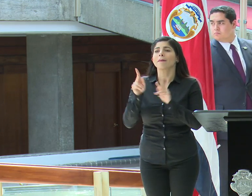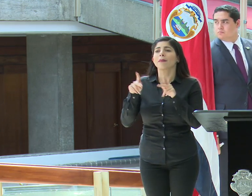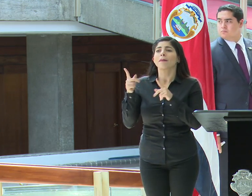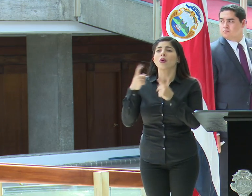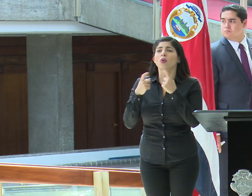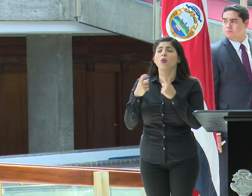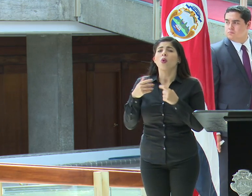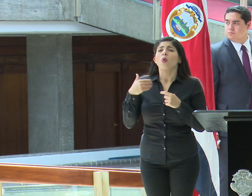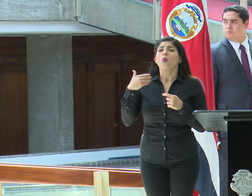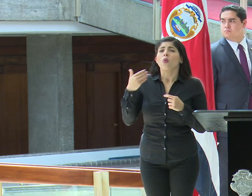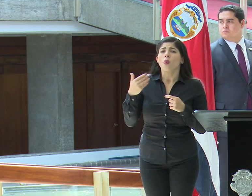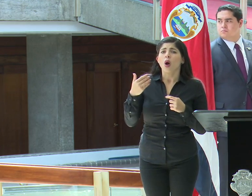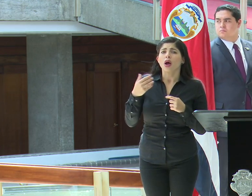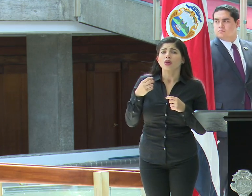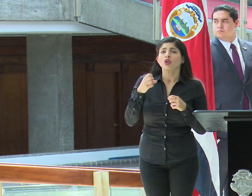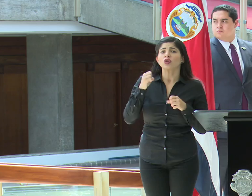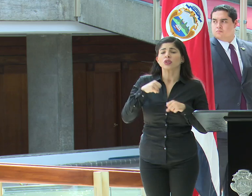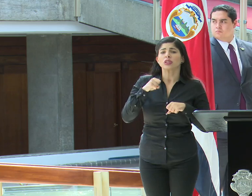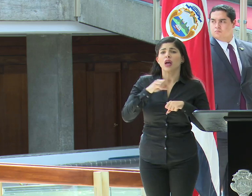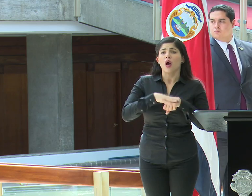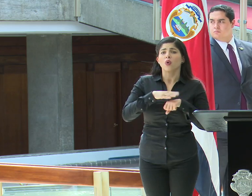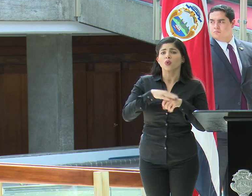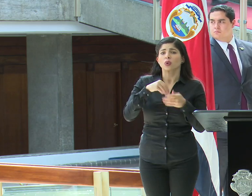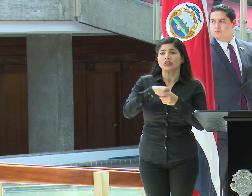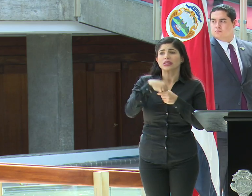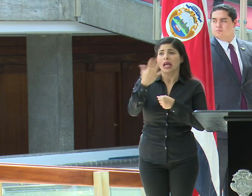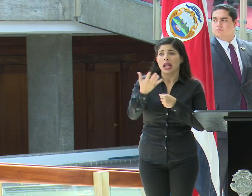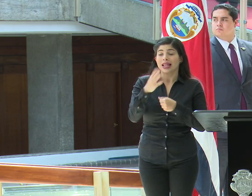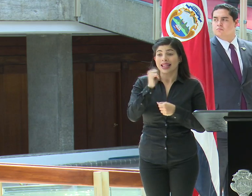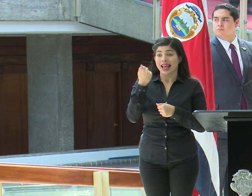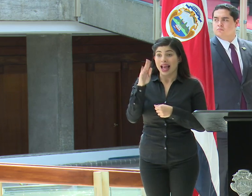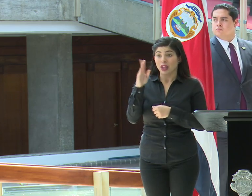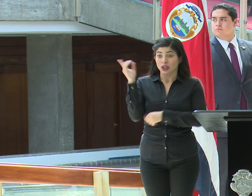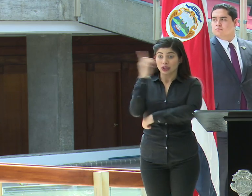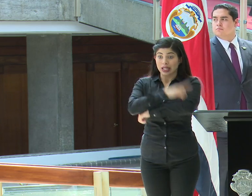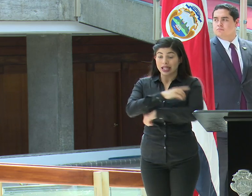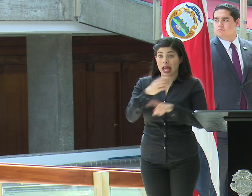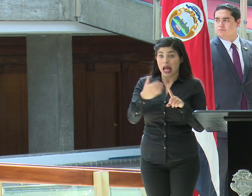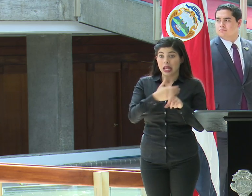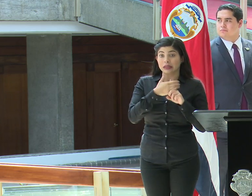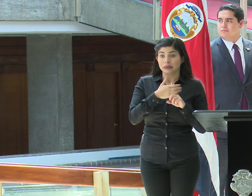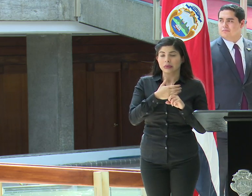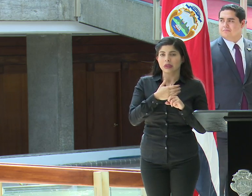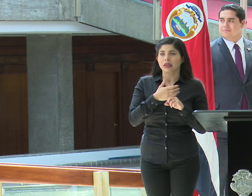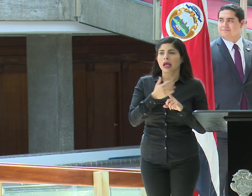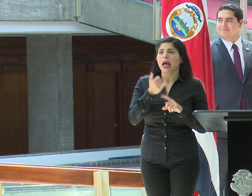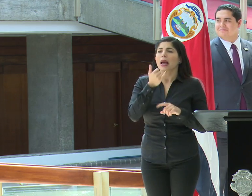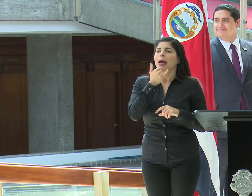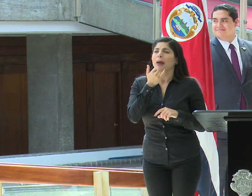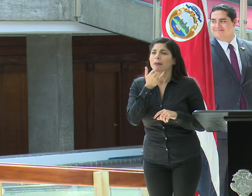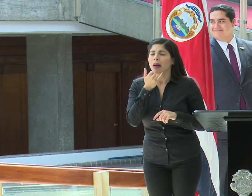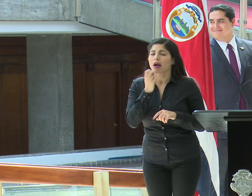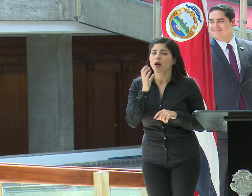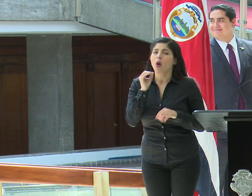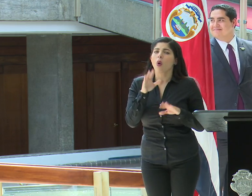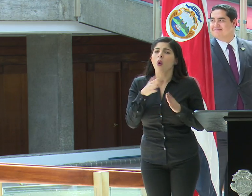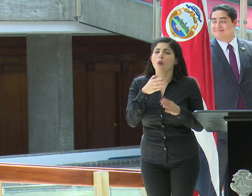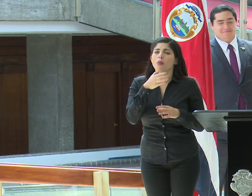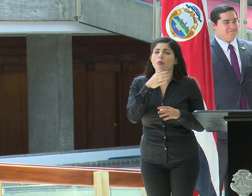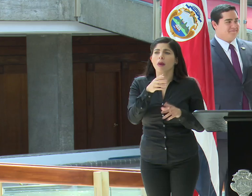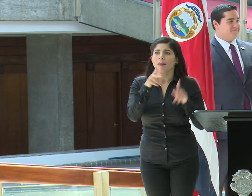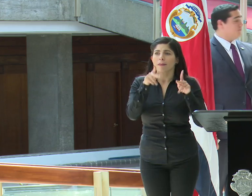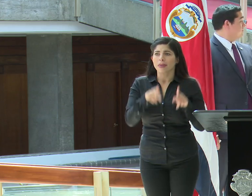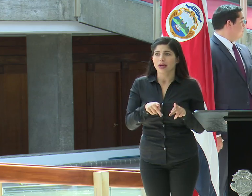en qué caso se justifica una salida y también sobre estos 14 días de aislamiento, qué pasaría o qué puede recomendársela a estas personas